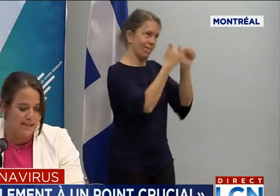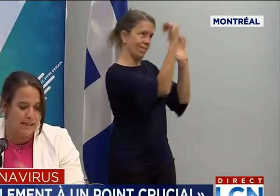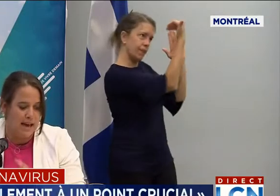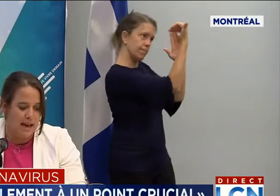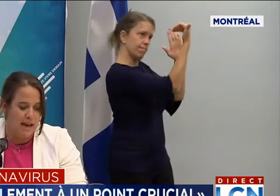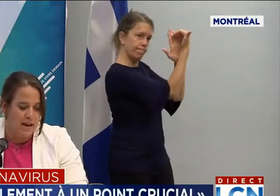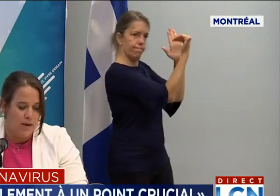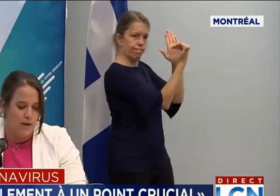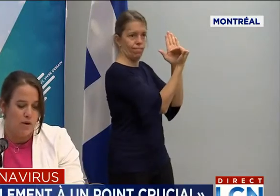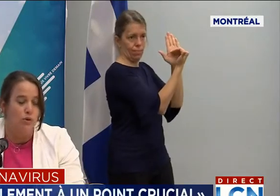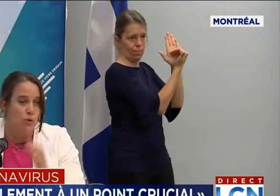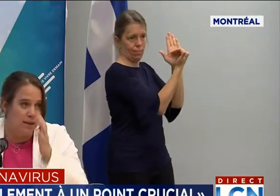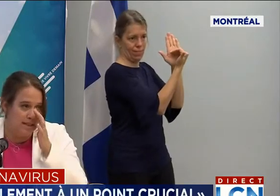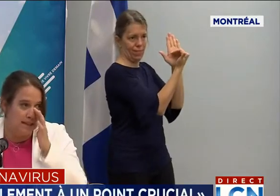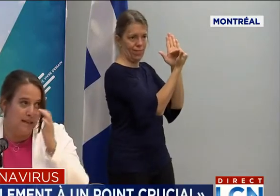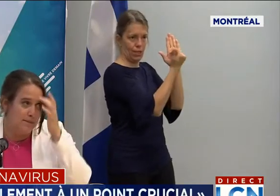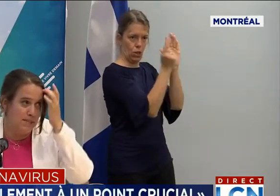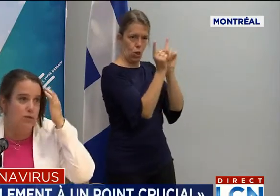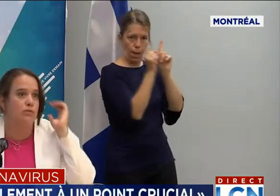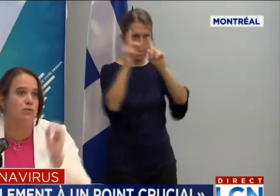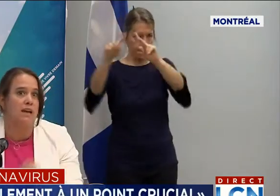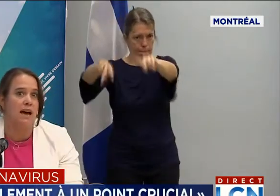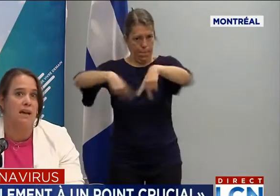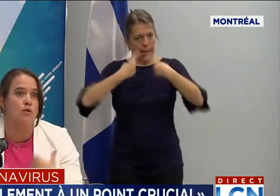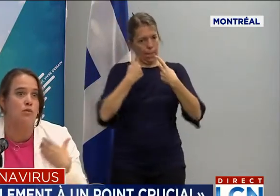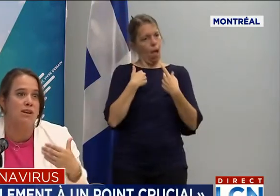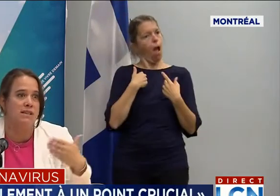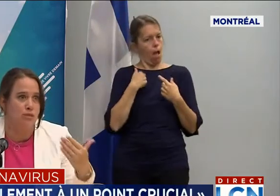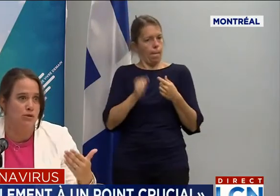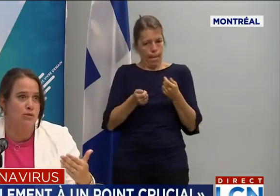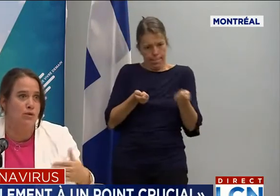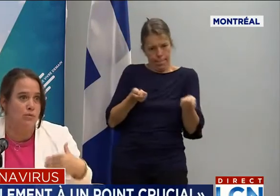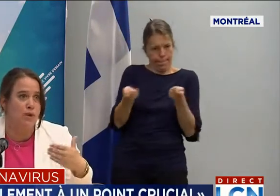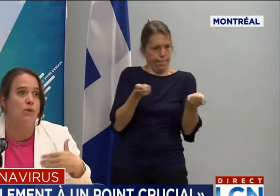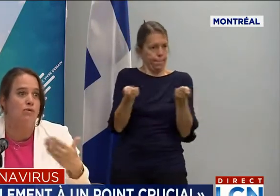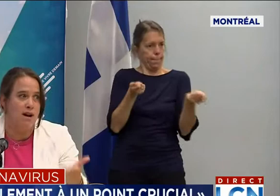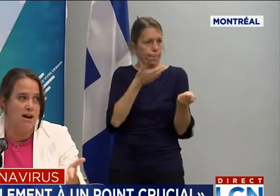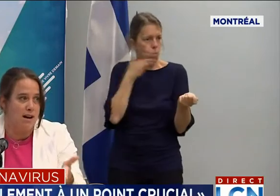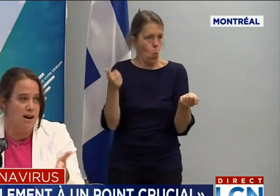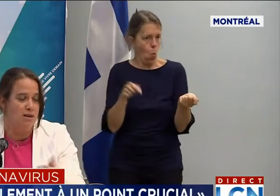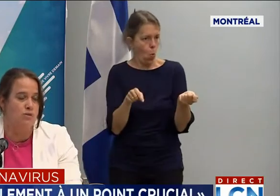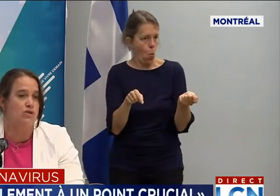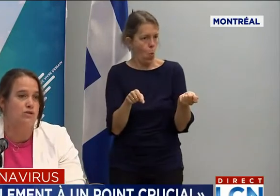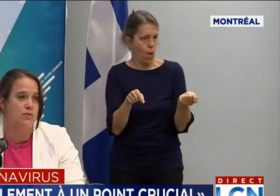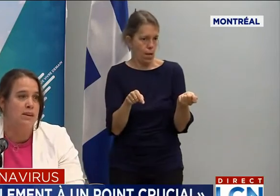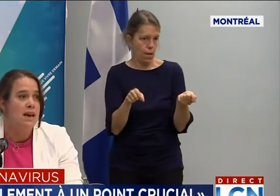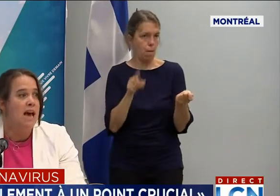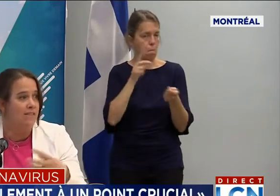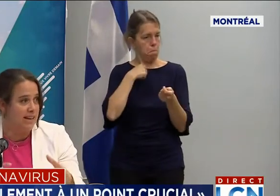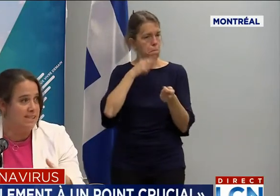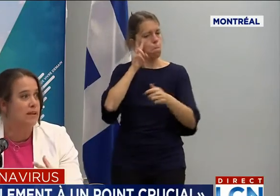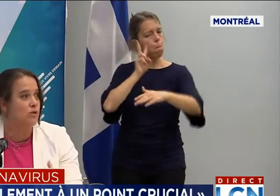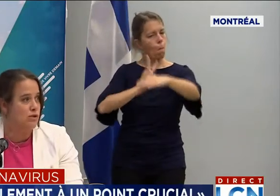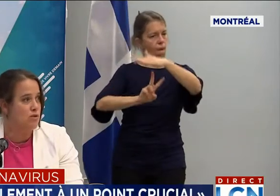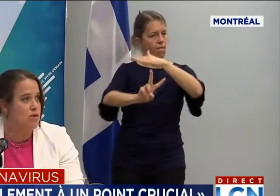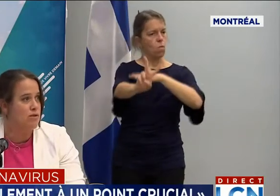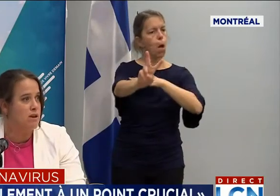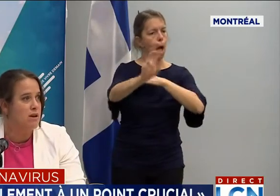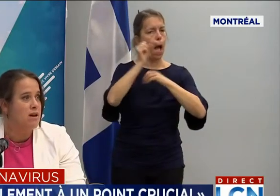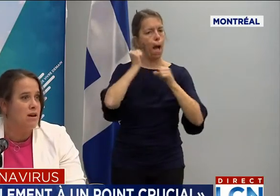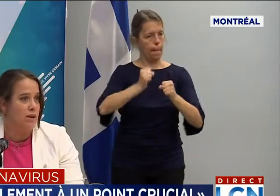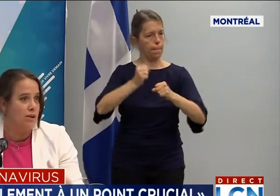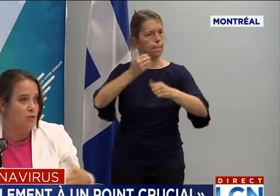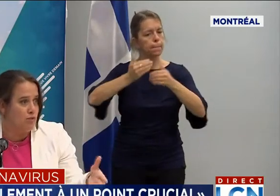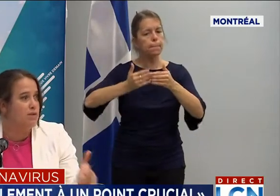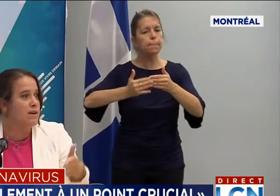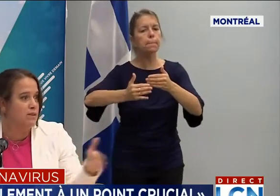notre capacité à contrôler cette transmission communautaire. Et pour moi, c'est de bonne augure. Puis on le voit encore aujourd'hui avec les éclosions qu'on